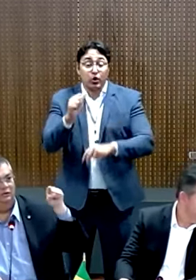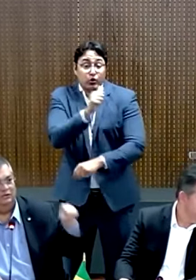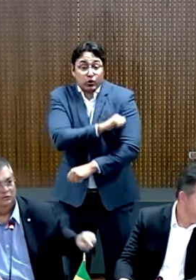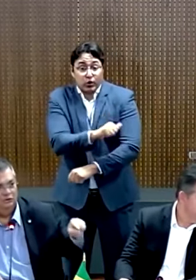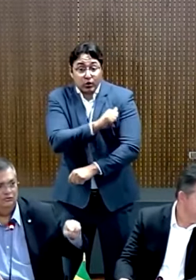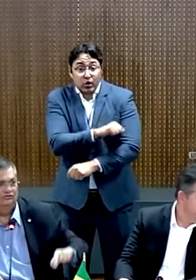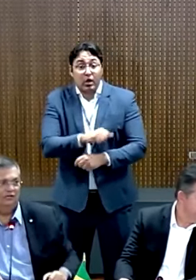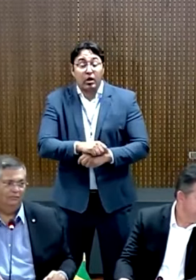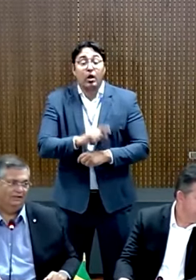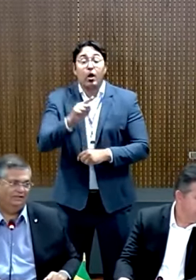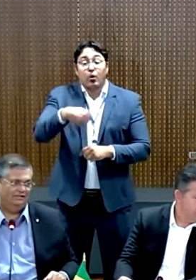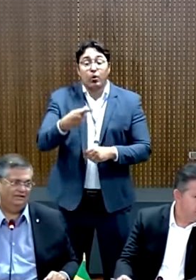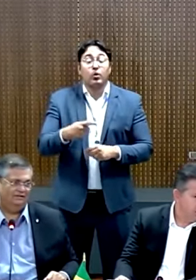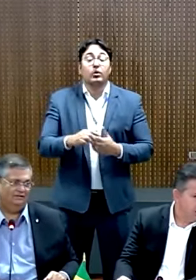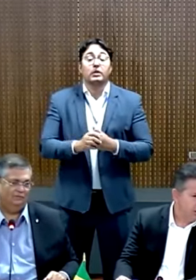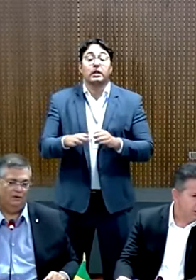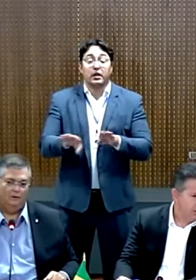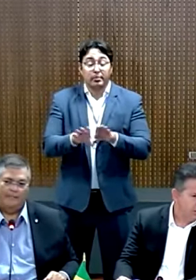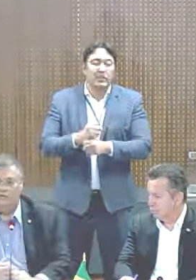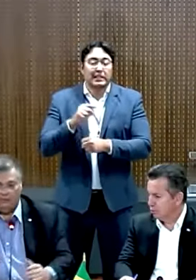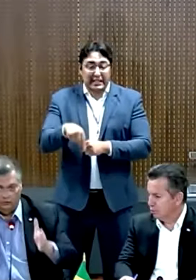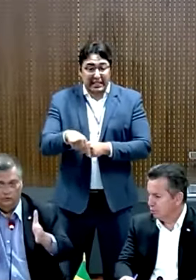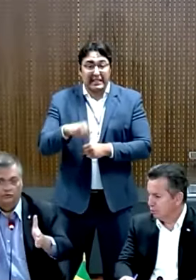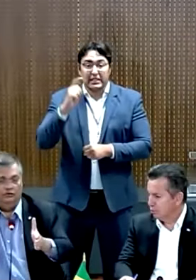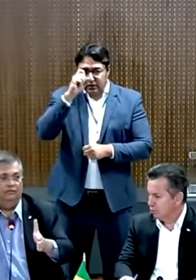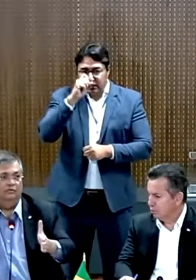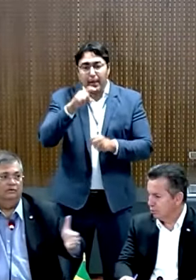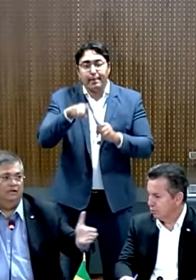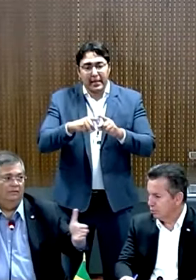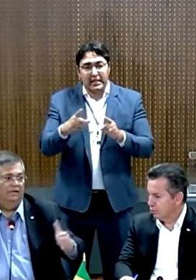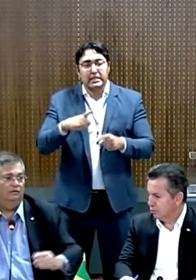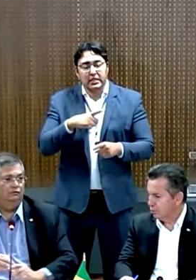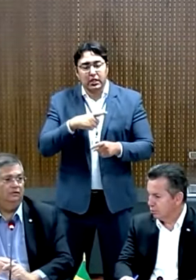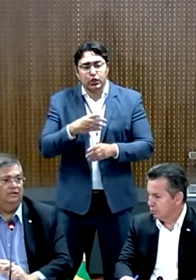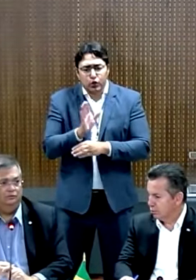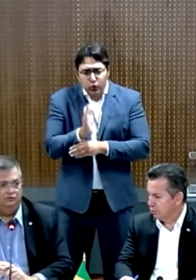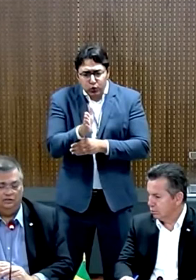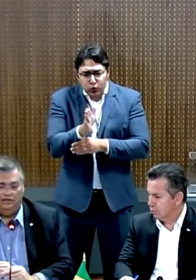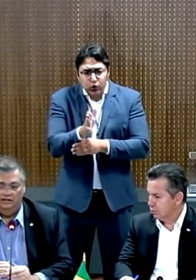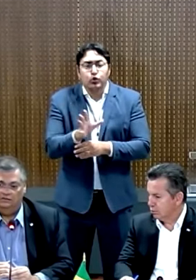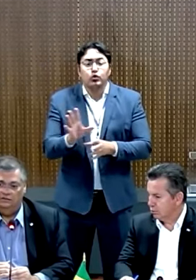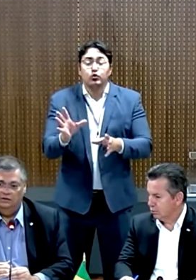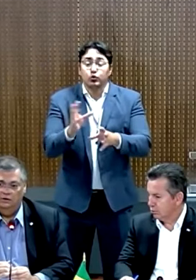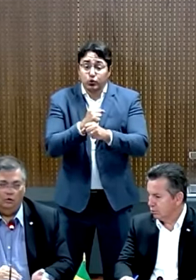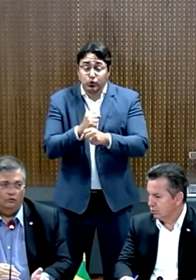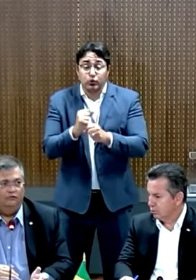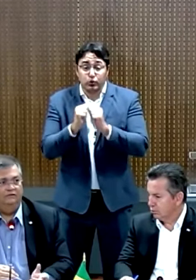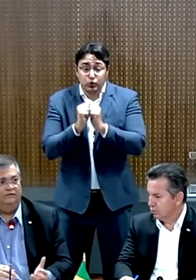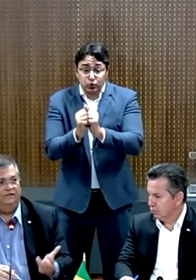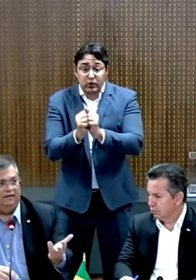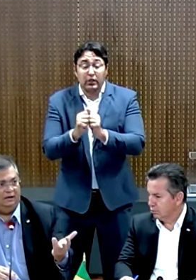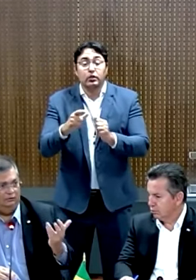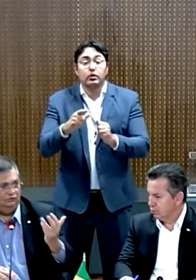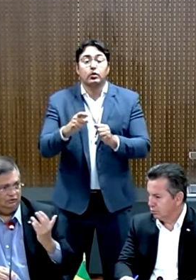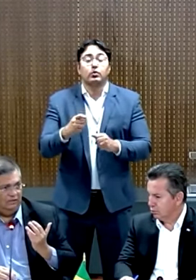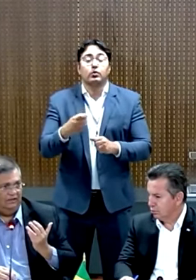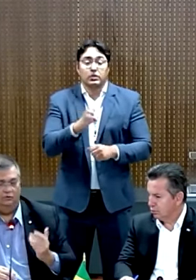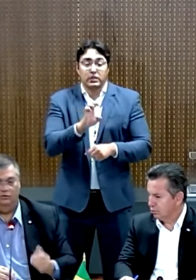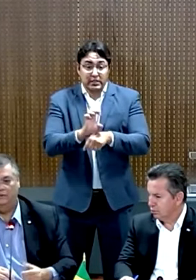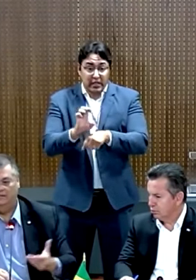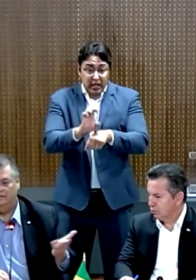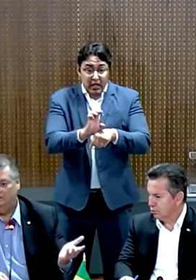Rio, a outra surgiu no sistema penitenciário de São Paulo. Mas hoje nós temos um caminho juntando os Estados com o governo federal,